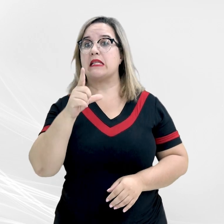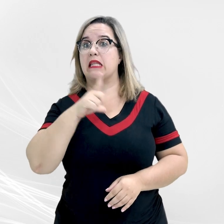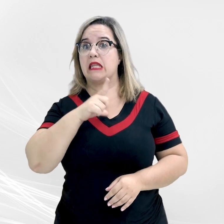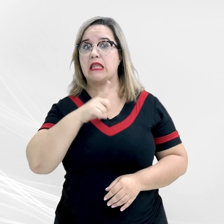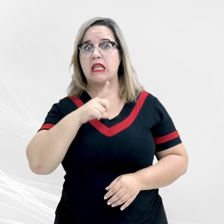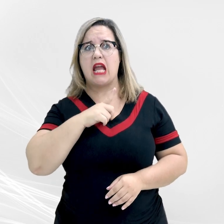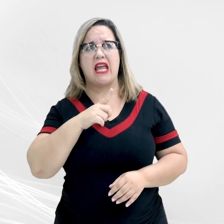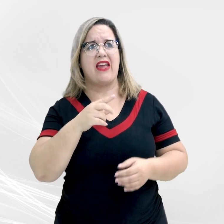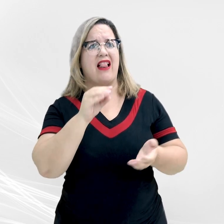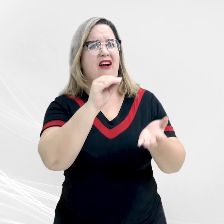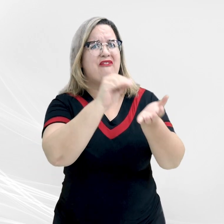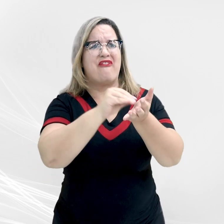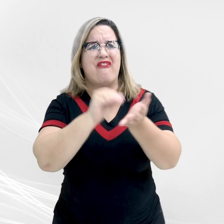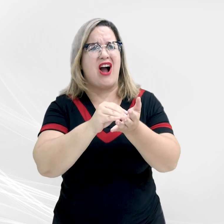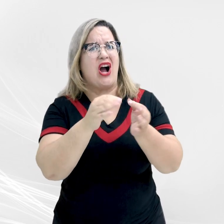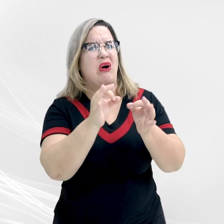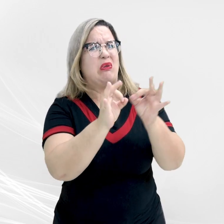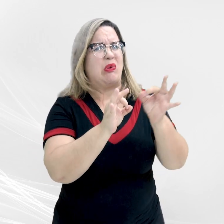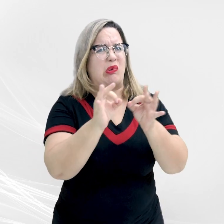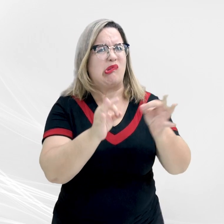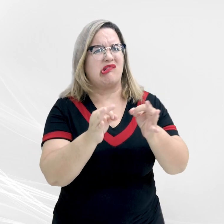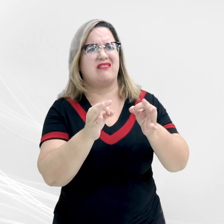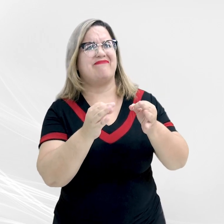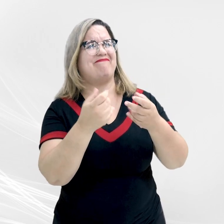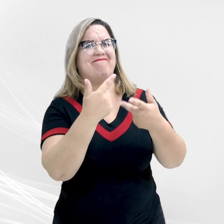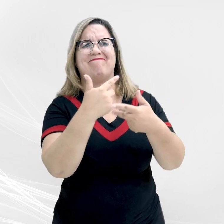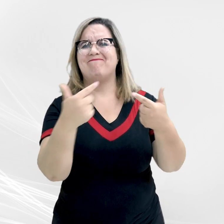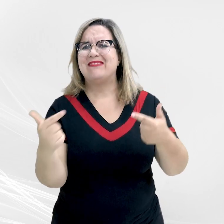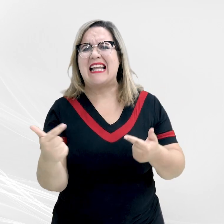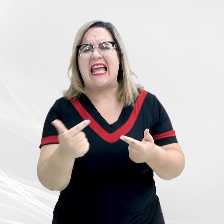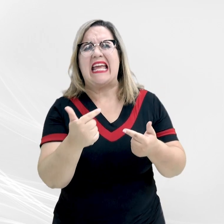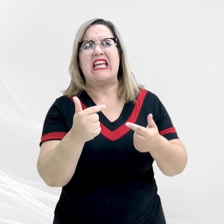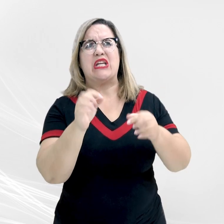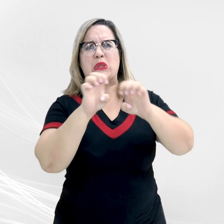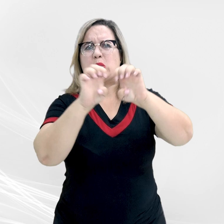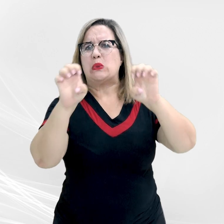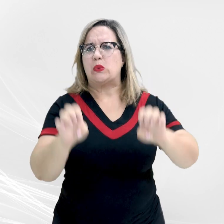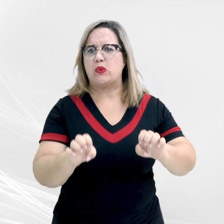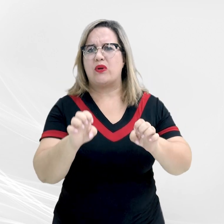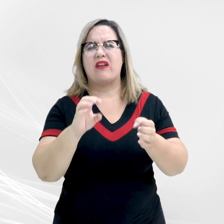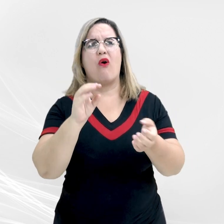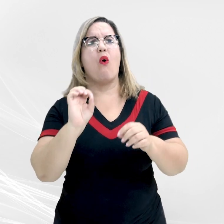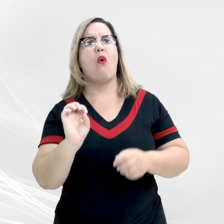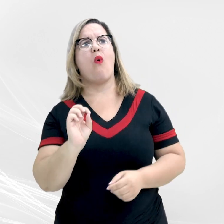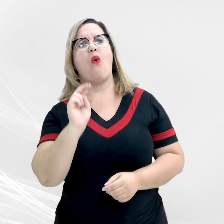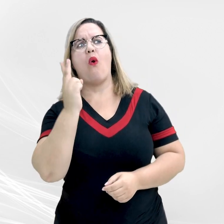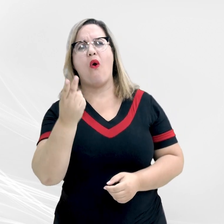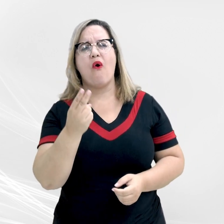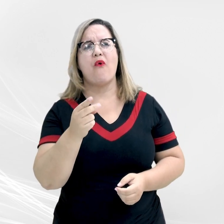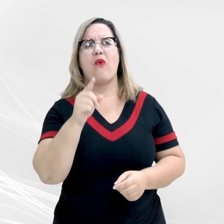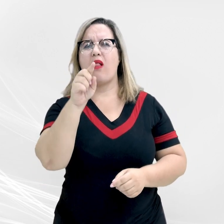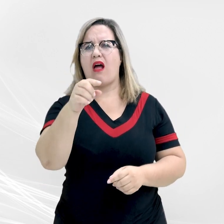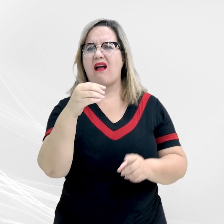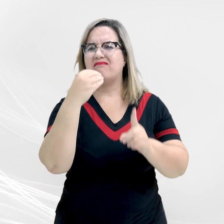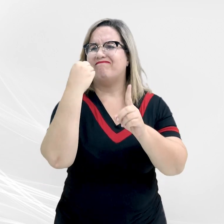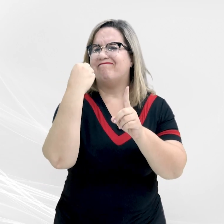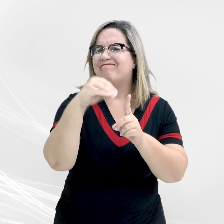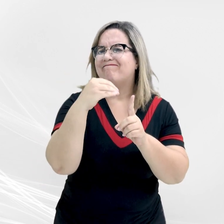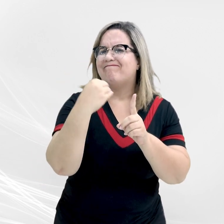de desorganização e desestruturação ou a constatação de eventual fragilidade na